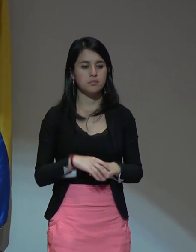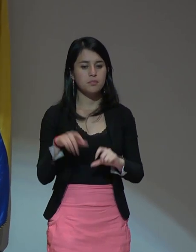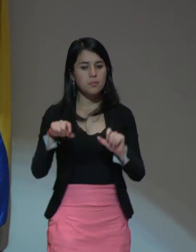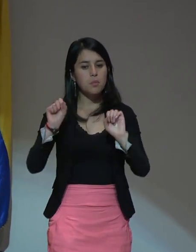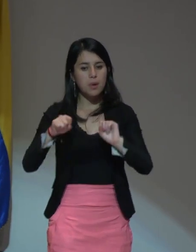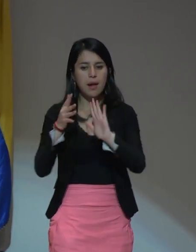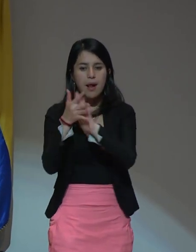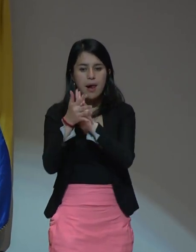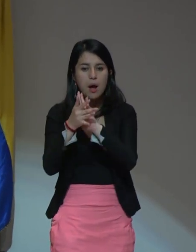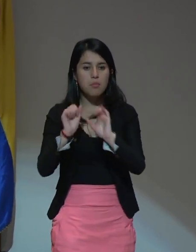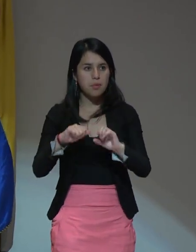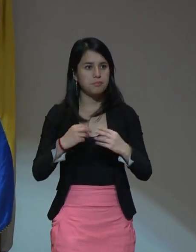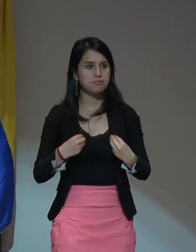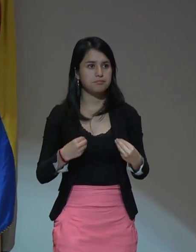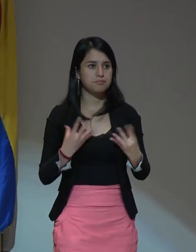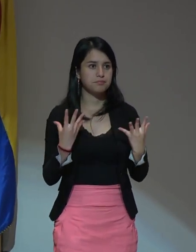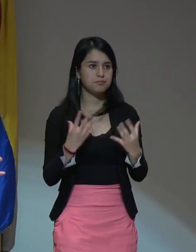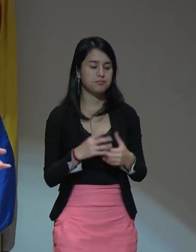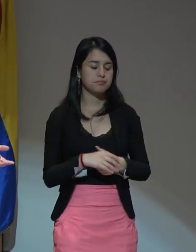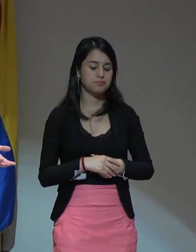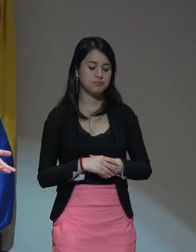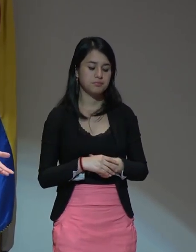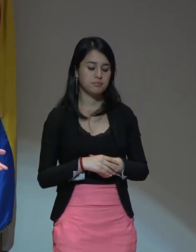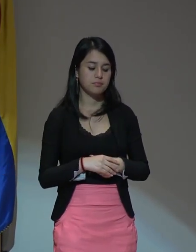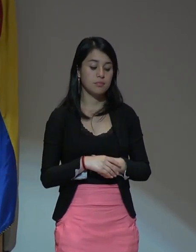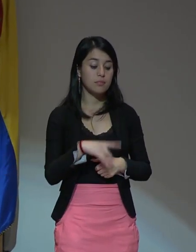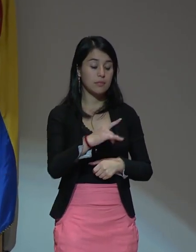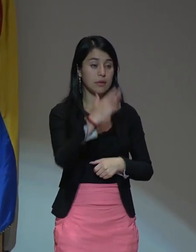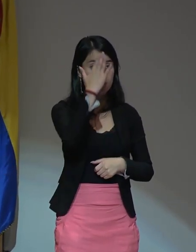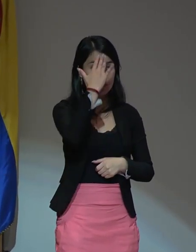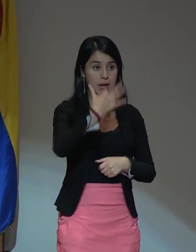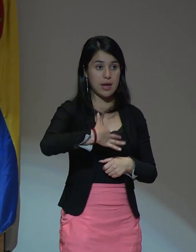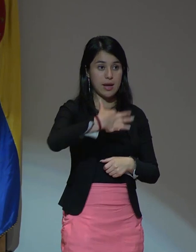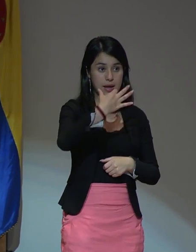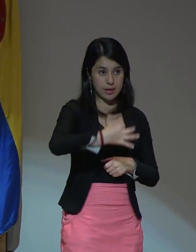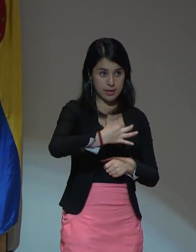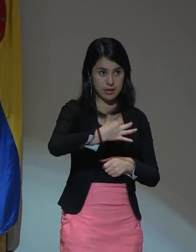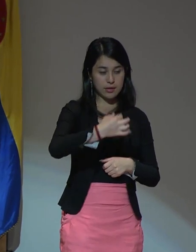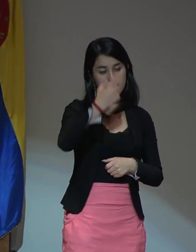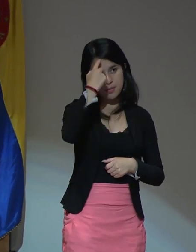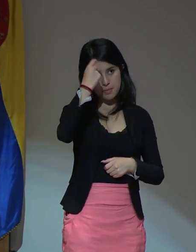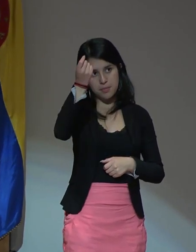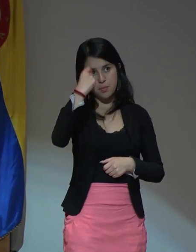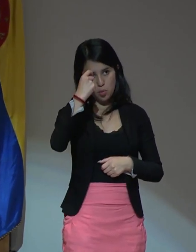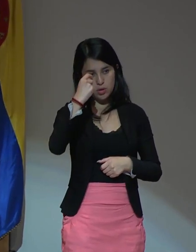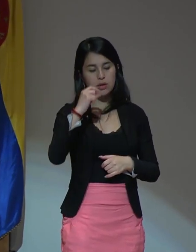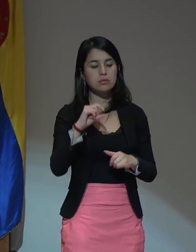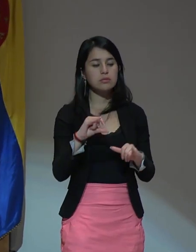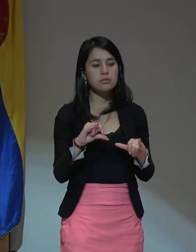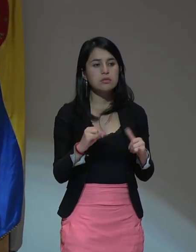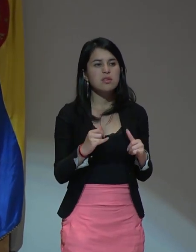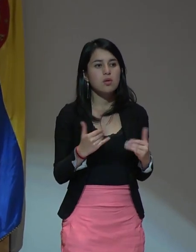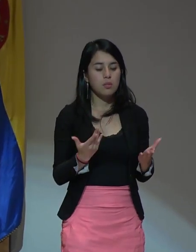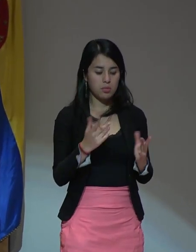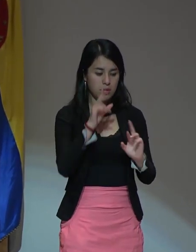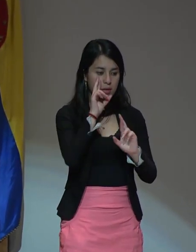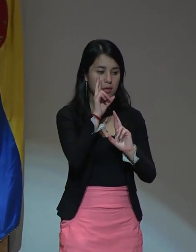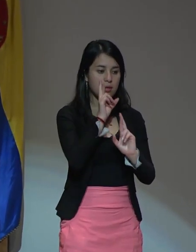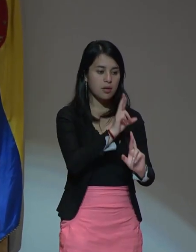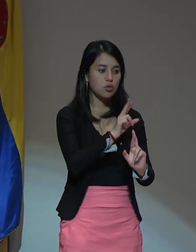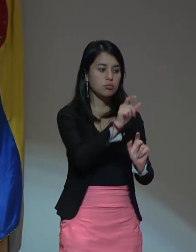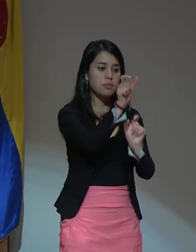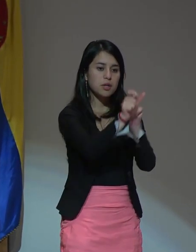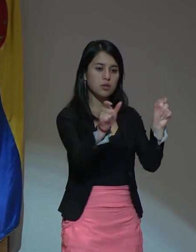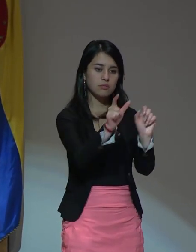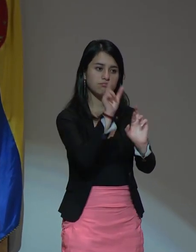sobrevivir entonces la ética y la memoria tienen su razón de ser en el reconocimiento del